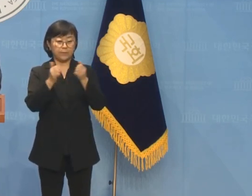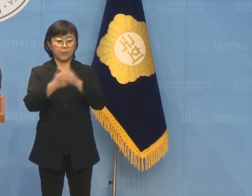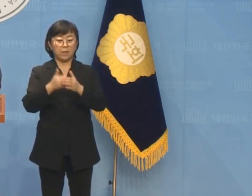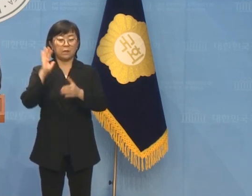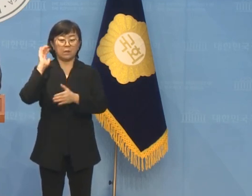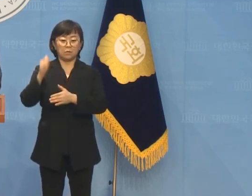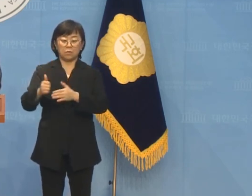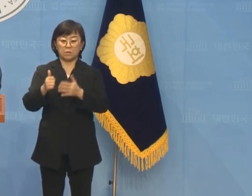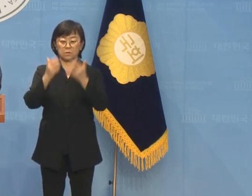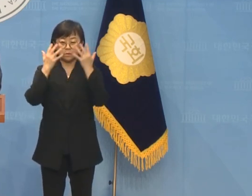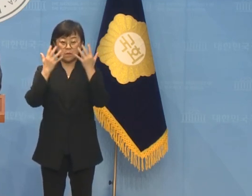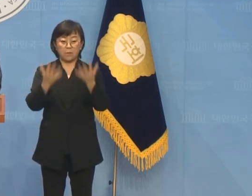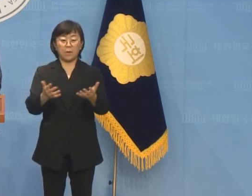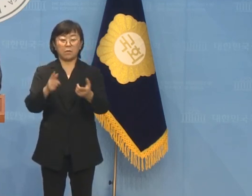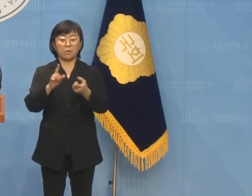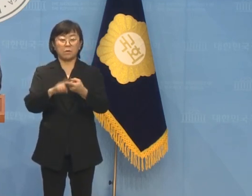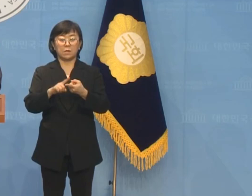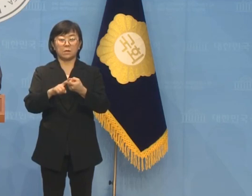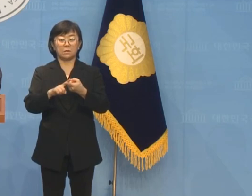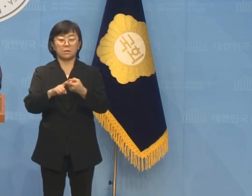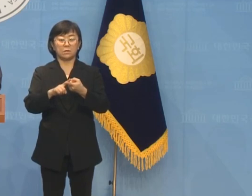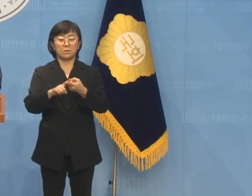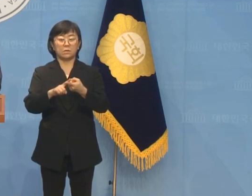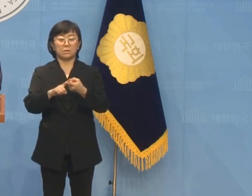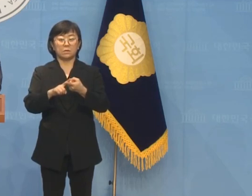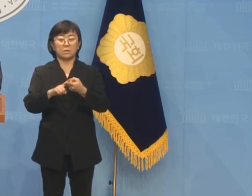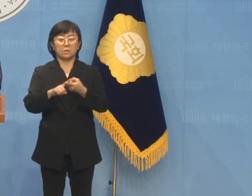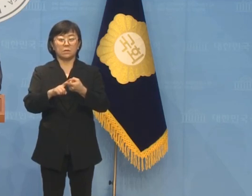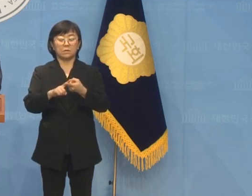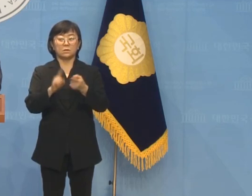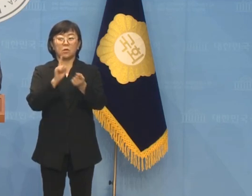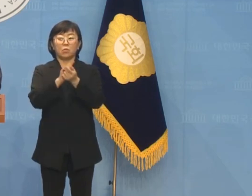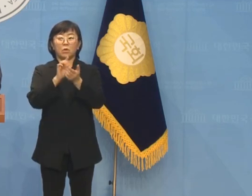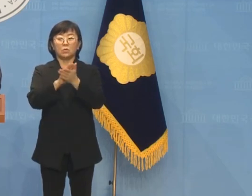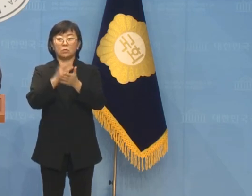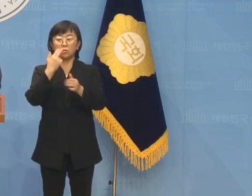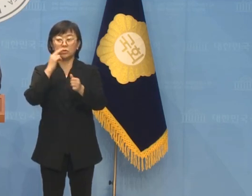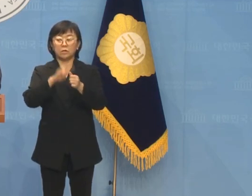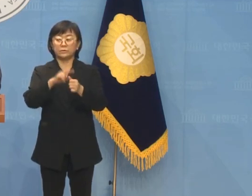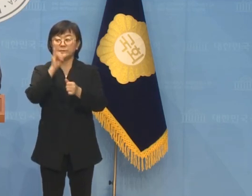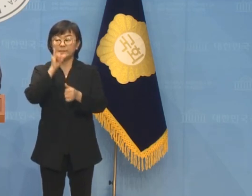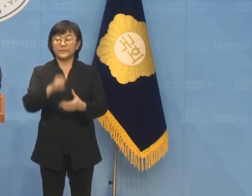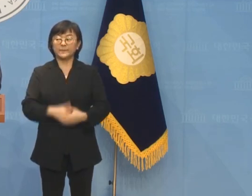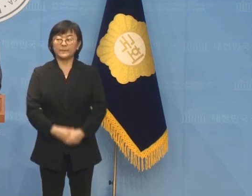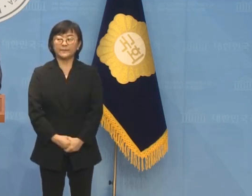사명권에 대해서조차 정면으로 도전하고 있습니다.